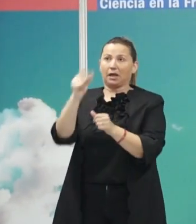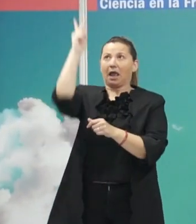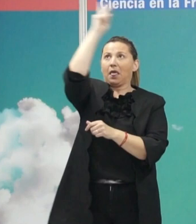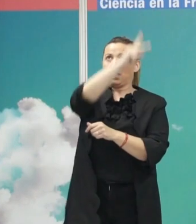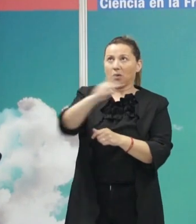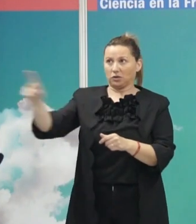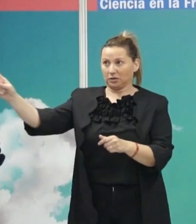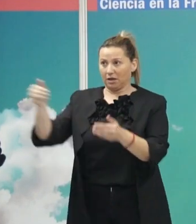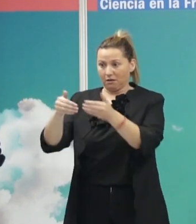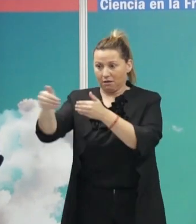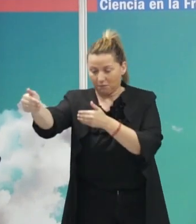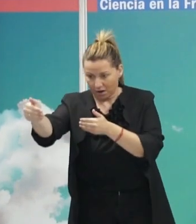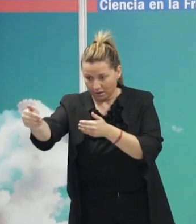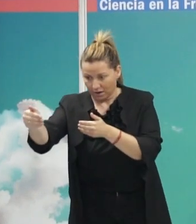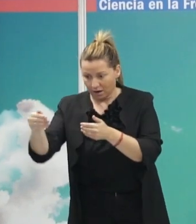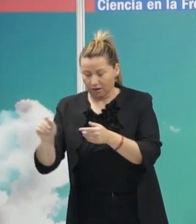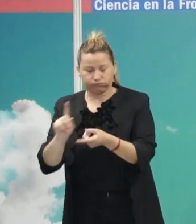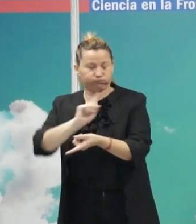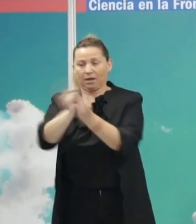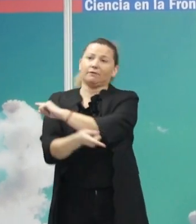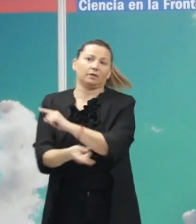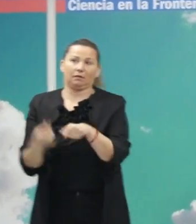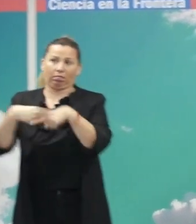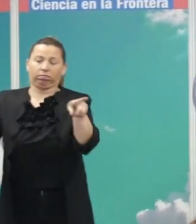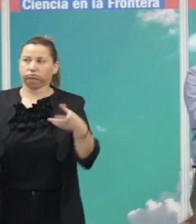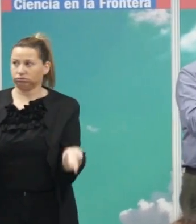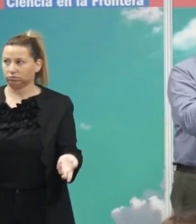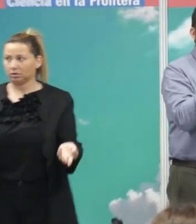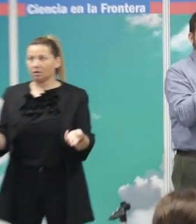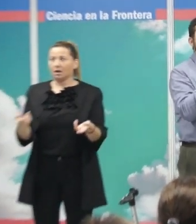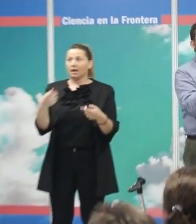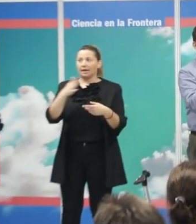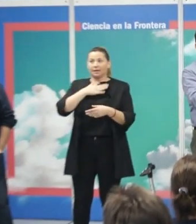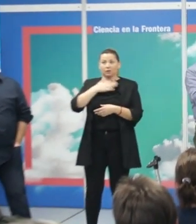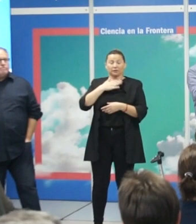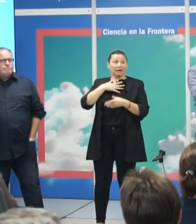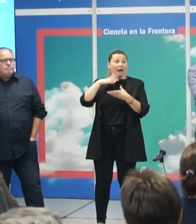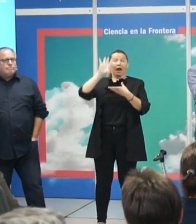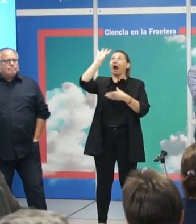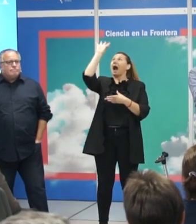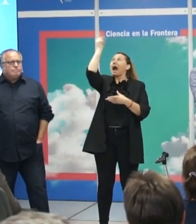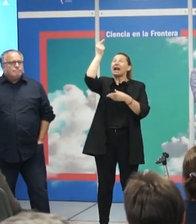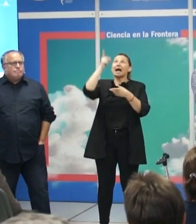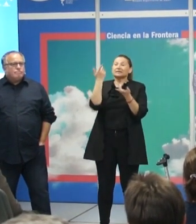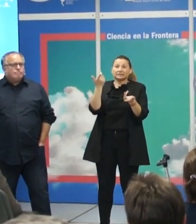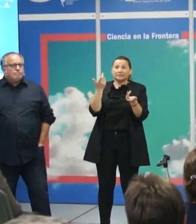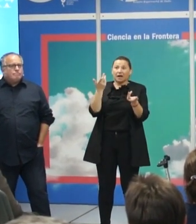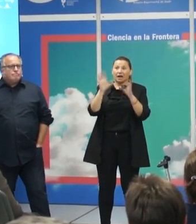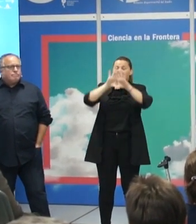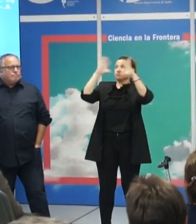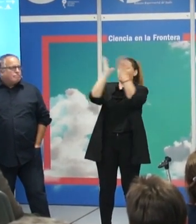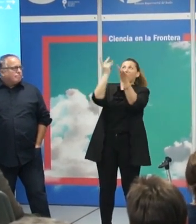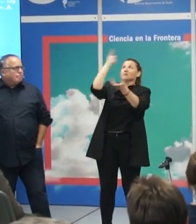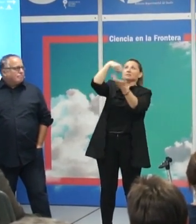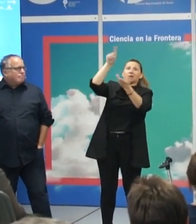ya te da una solución totalmente distinta. Hay muchos factores que no conocemos, sobre todo de nuestra propia galaxia. Nuestra galaxia es un misterio para nosotros